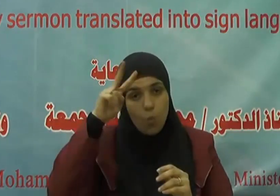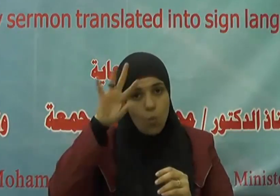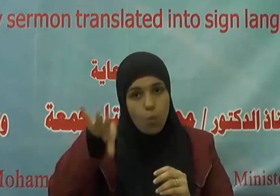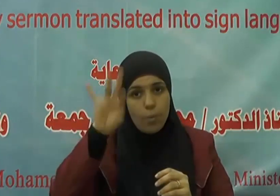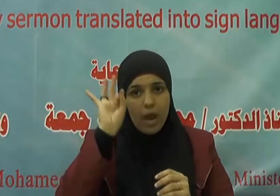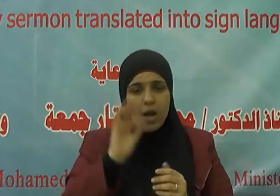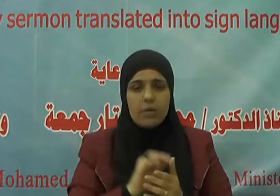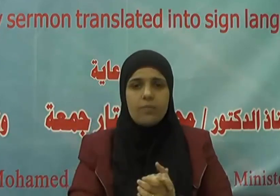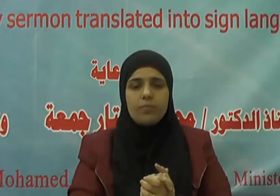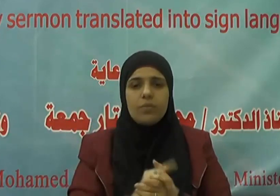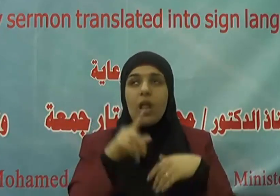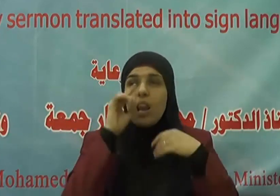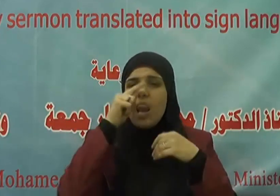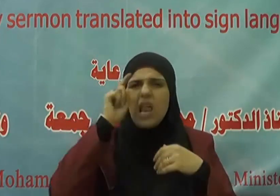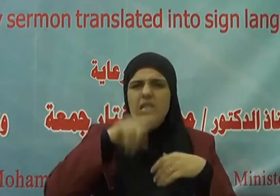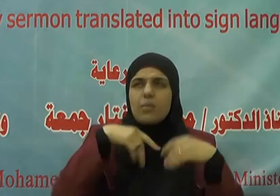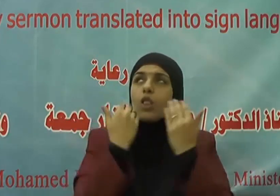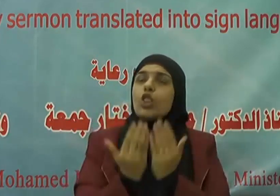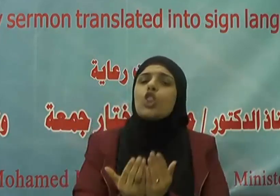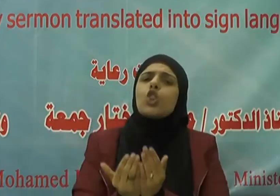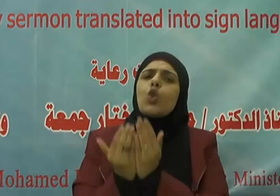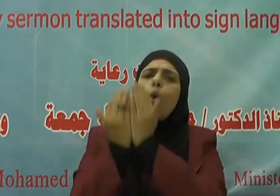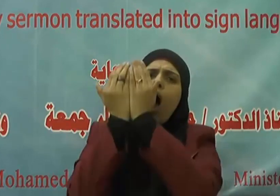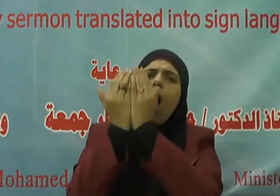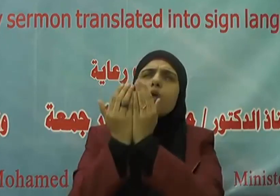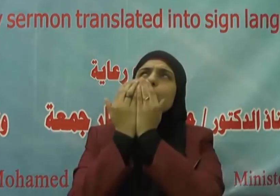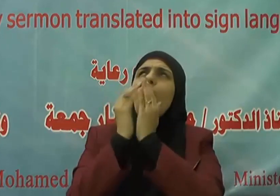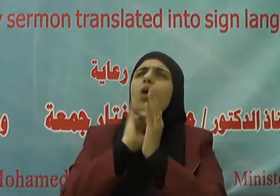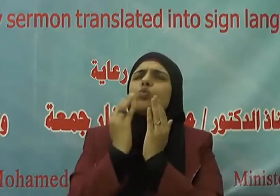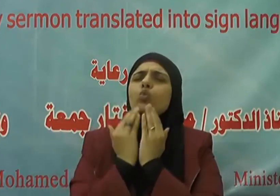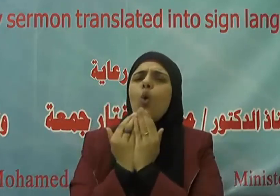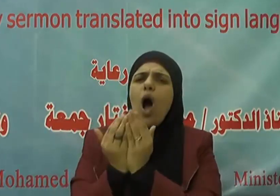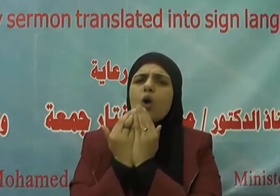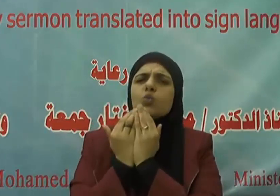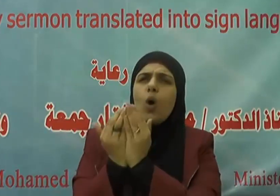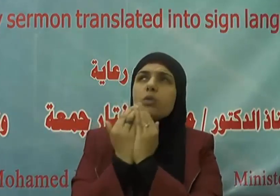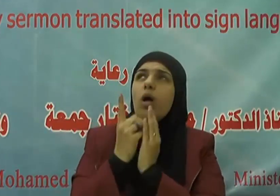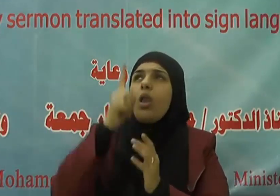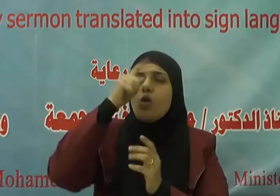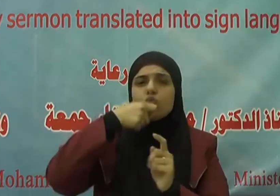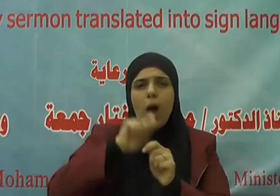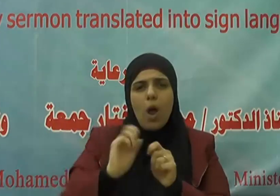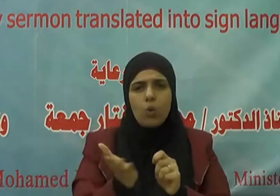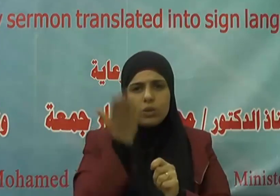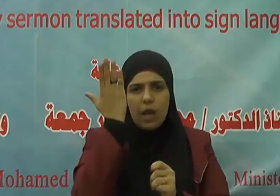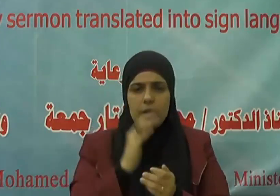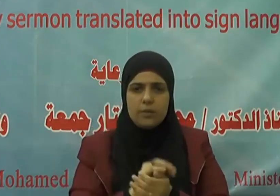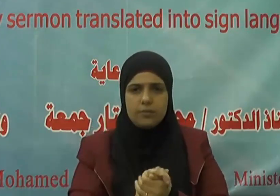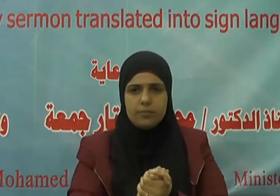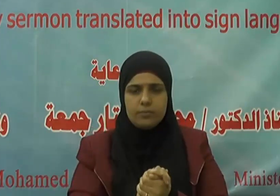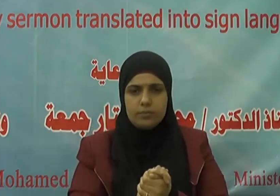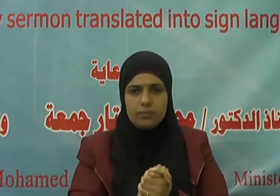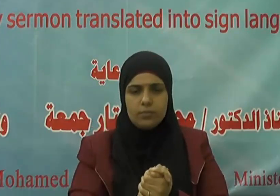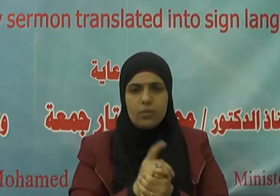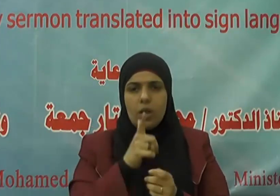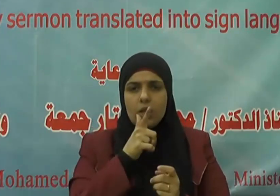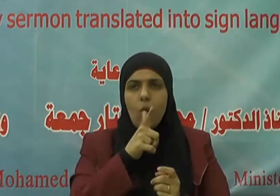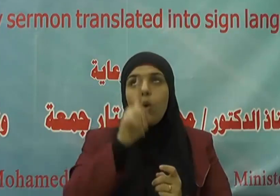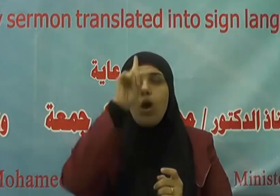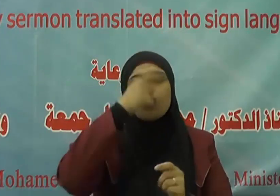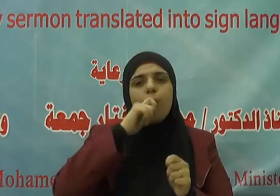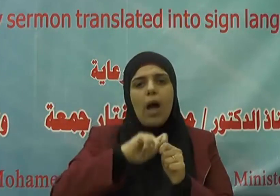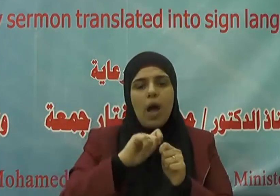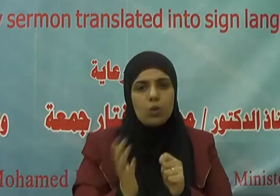الدعاء والتضرع إلى الله عز وجل يقول